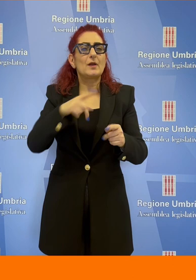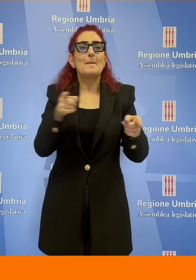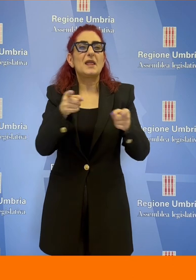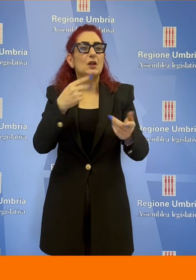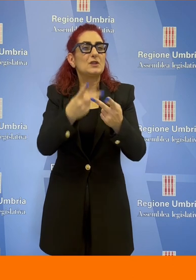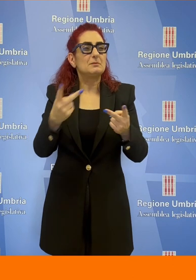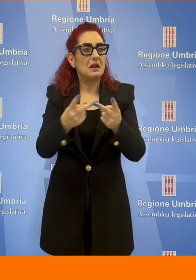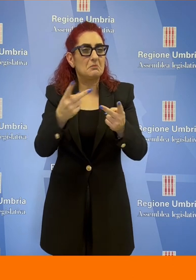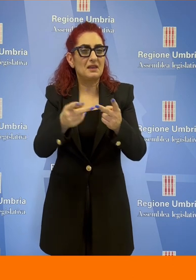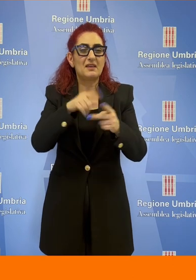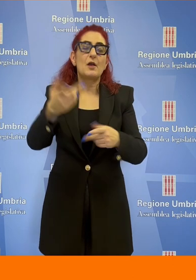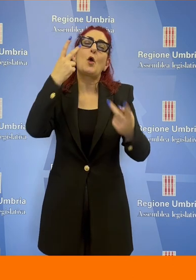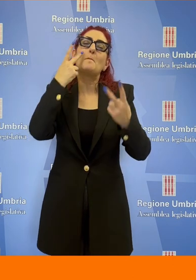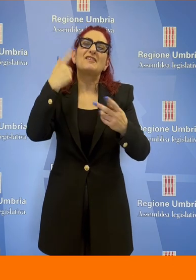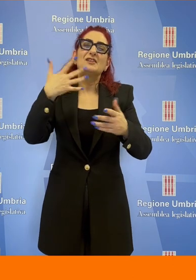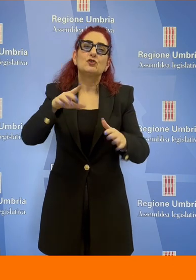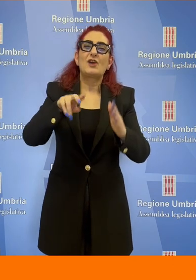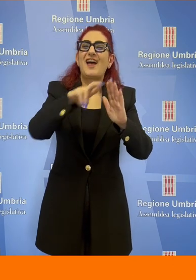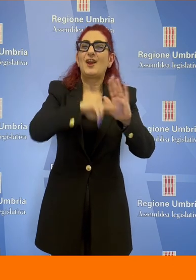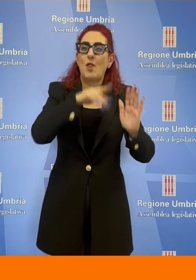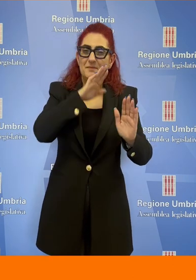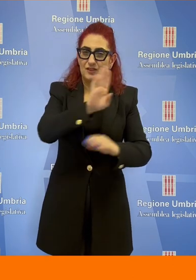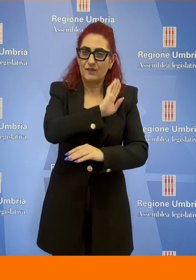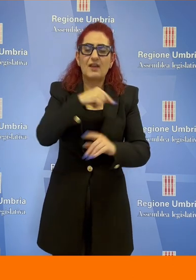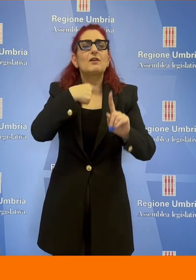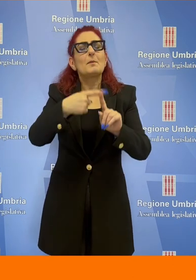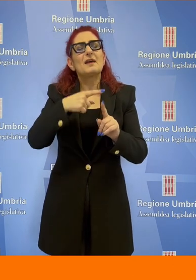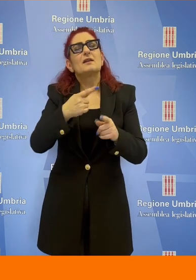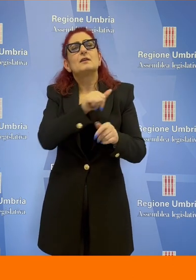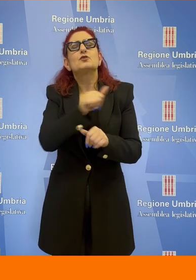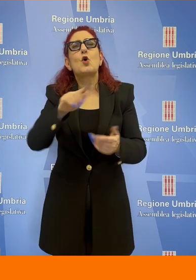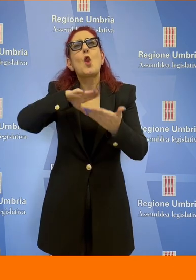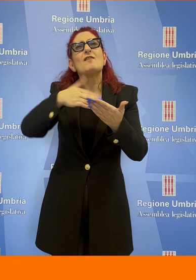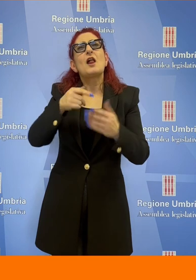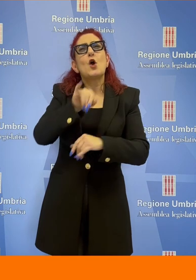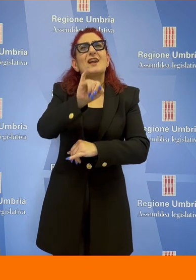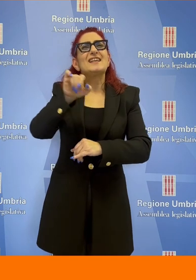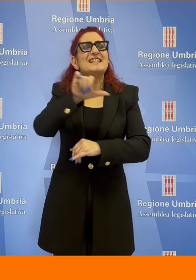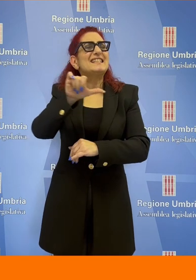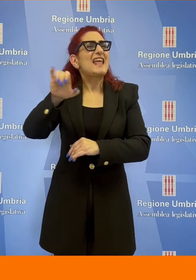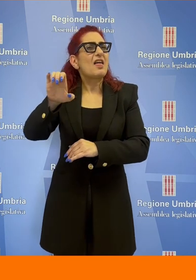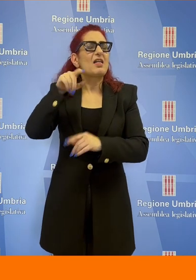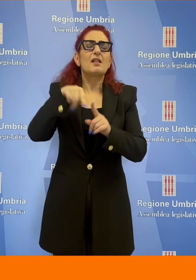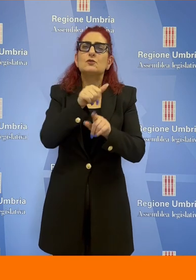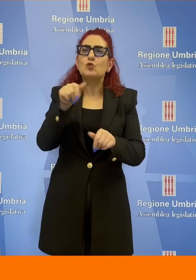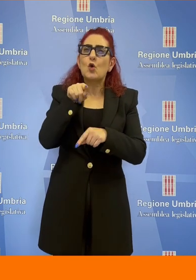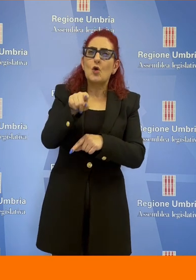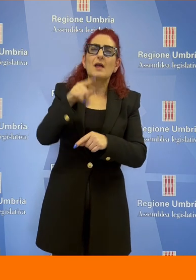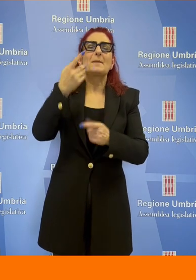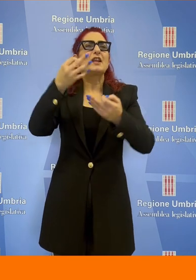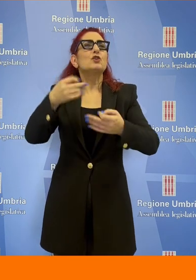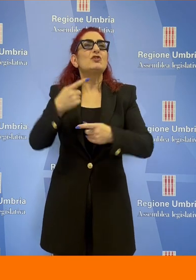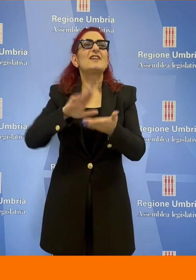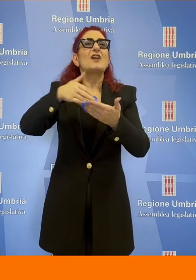sperimentale previsto dal vecchio regolamento per evitare che l'adozione del solo valore Isee per la determinazione dei